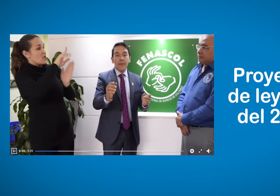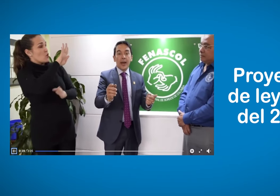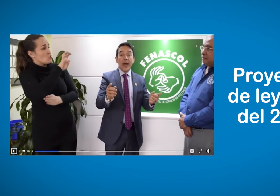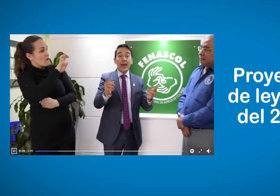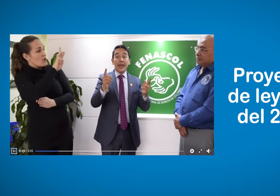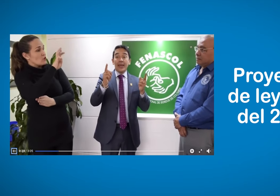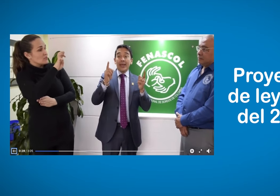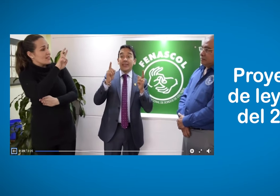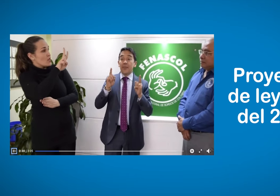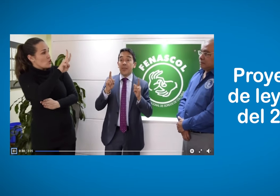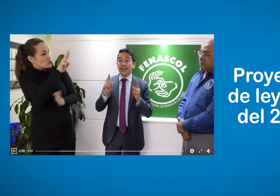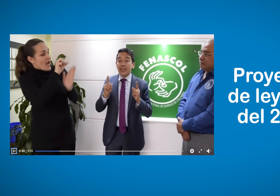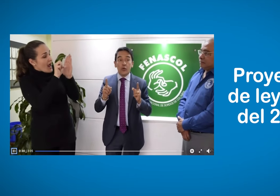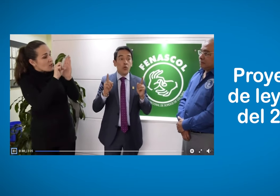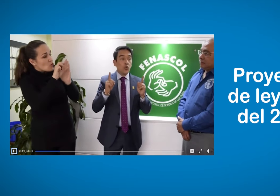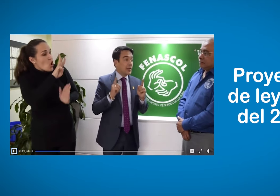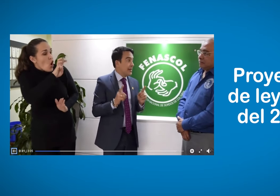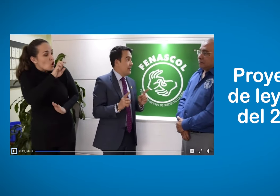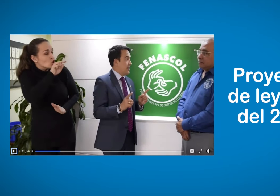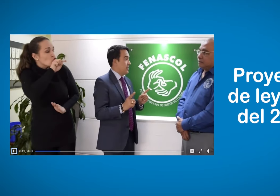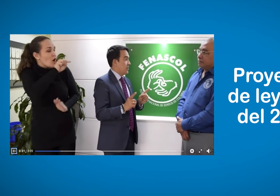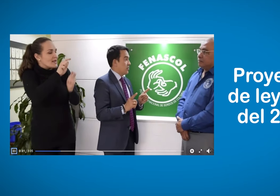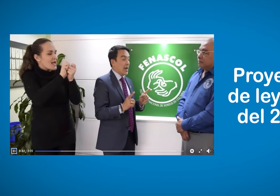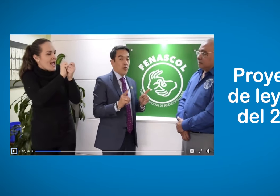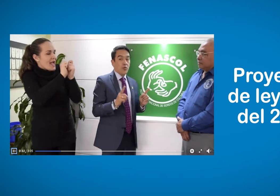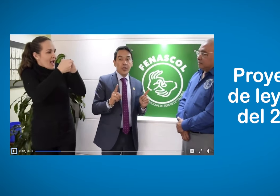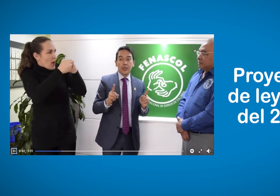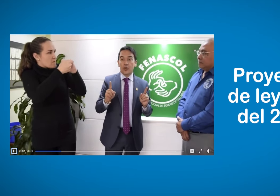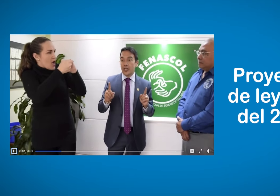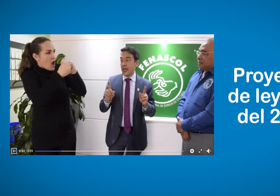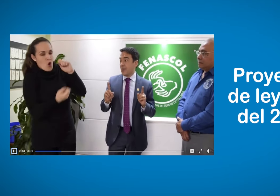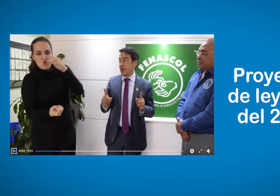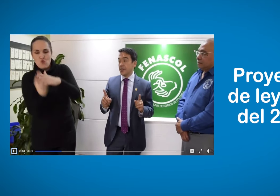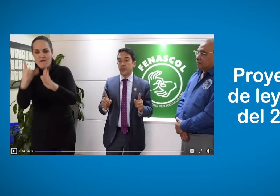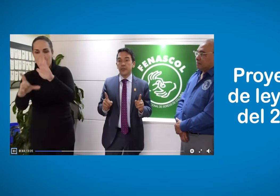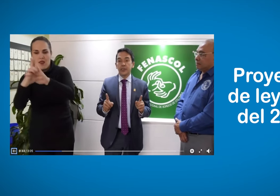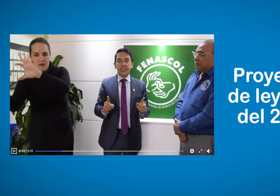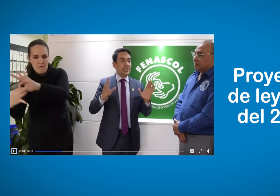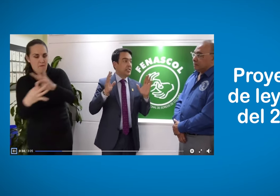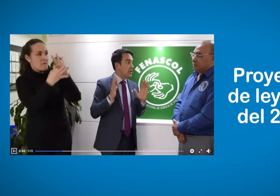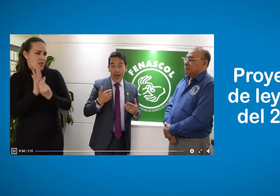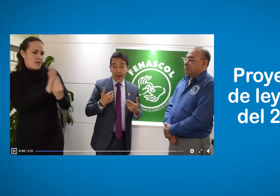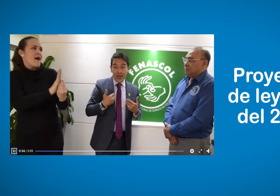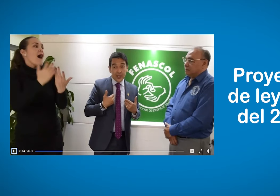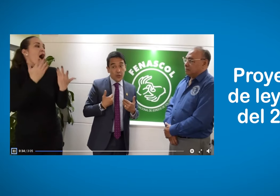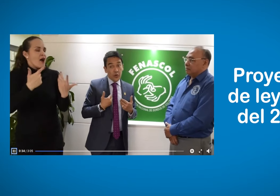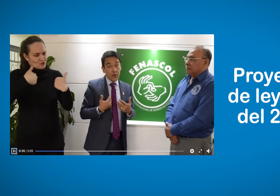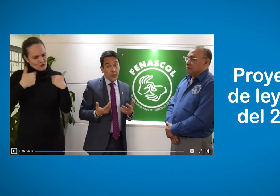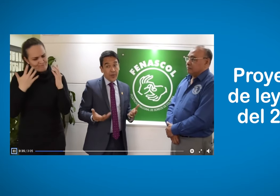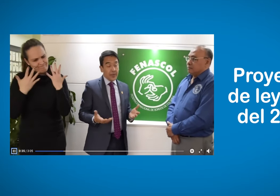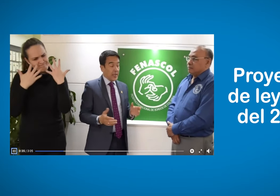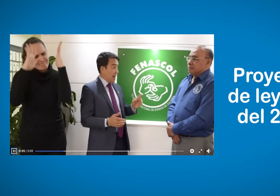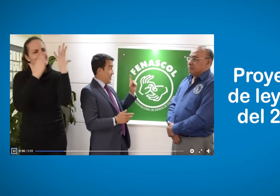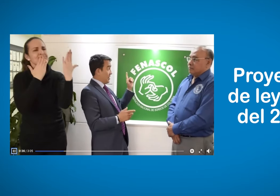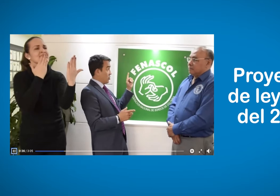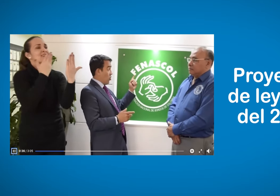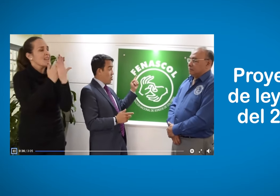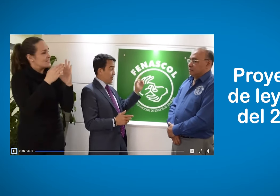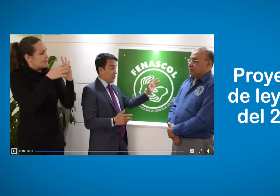para ser más incluyente con la comunidad sorda del país. Agradezco enormemente a Felascoira,